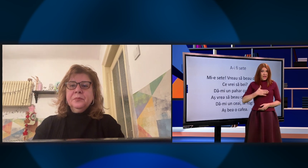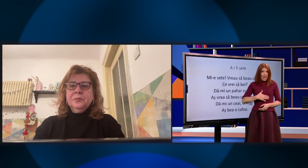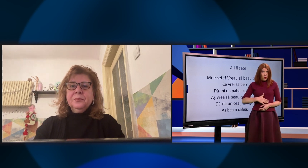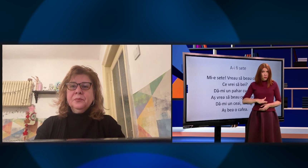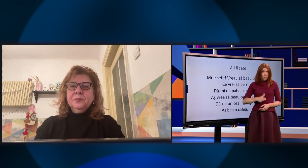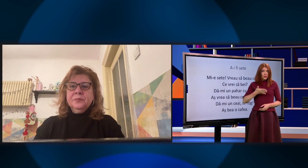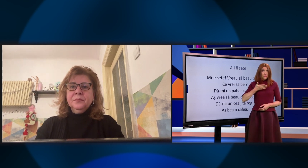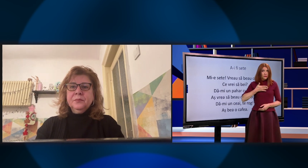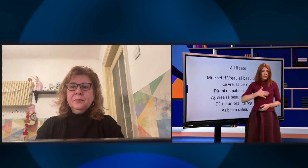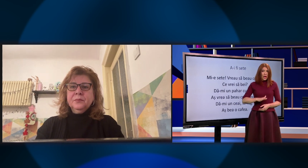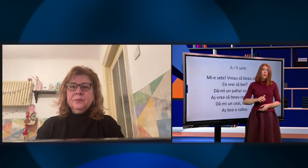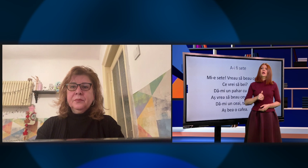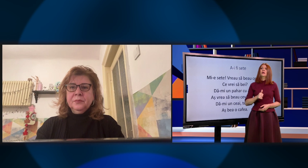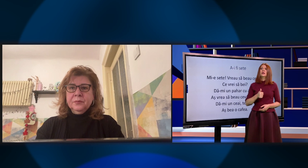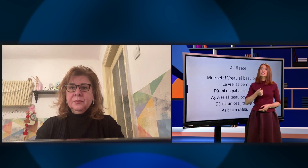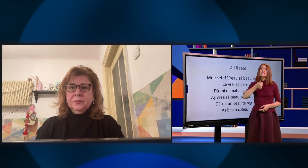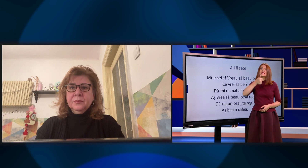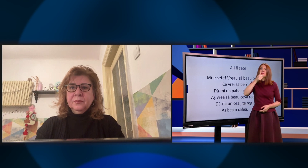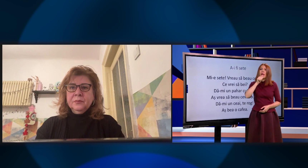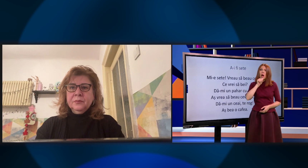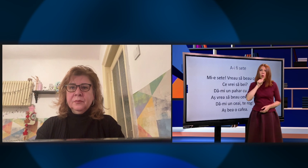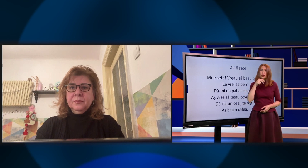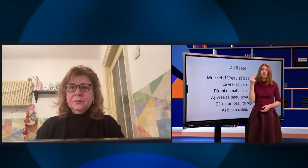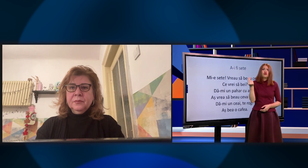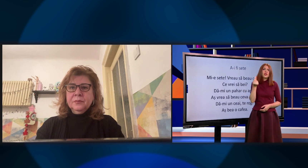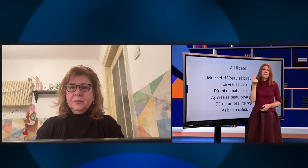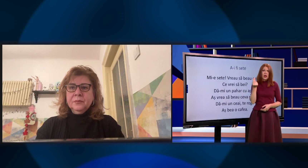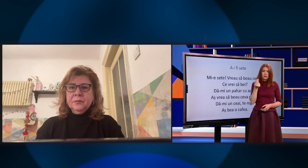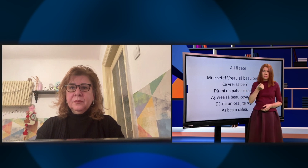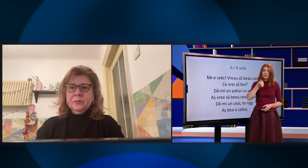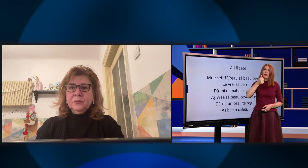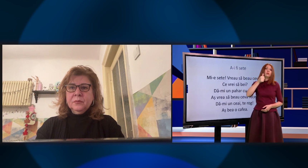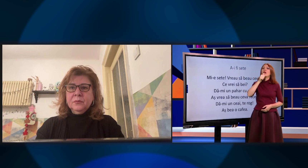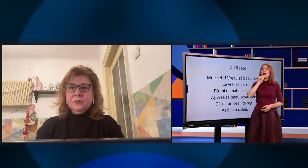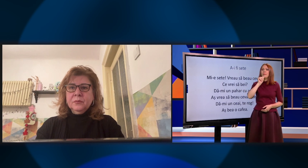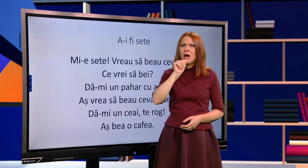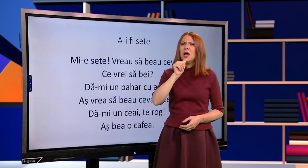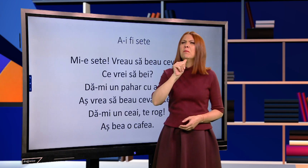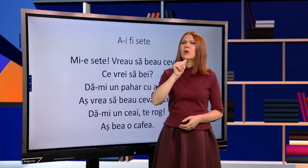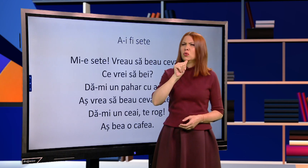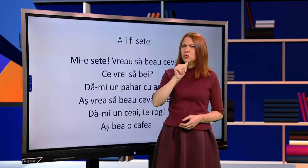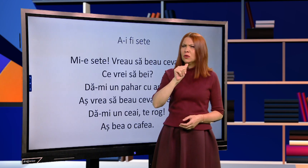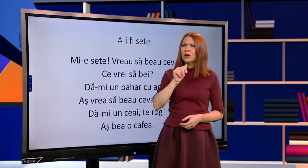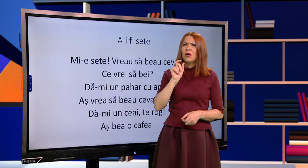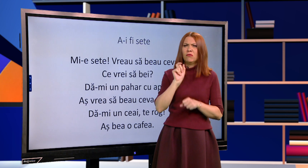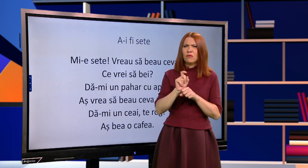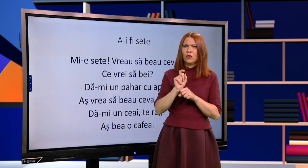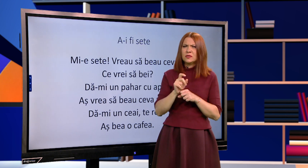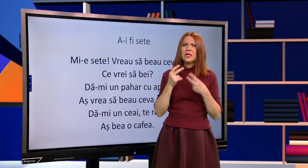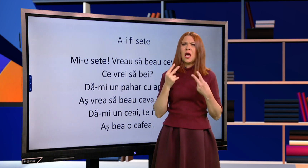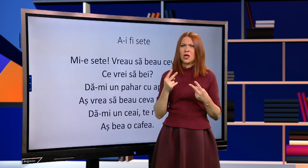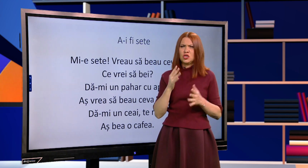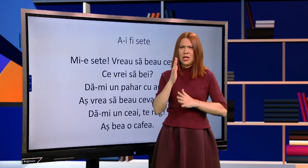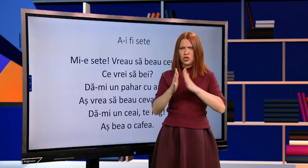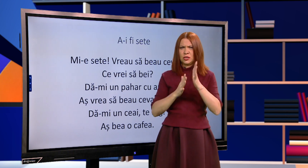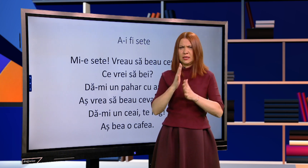Vreau, vreau să beau ceva. Verbul a bea, băutură, vom